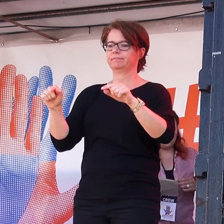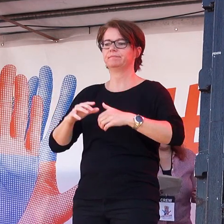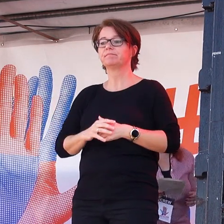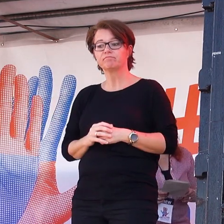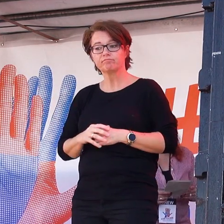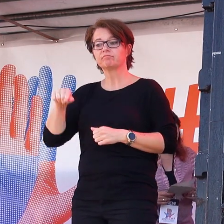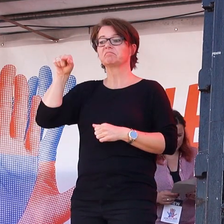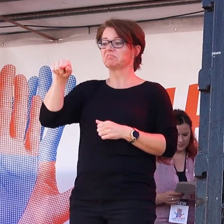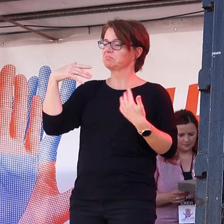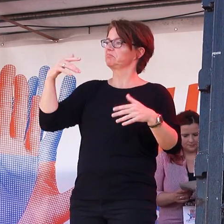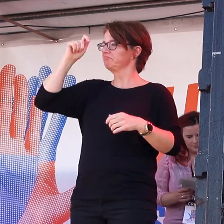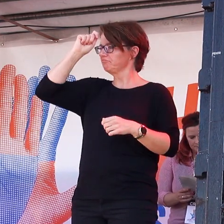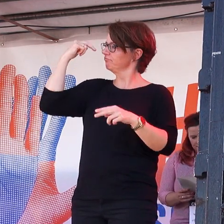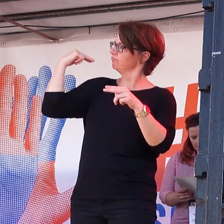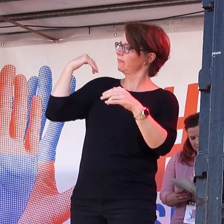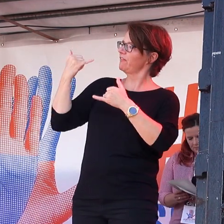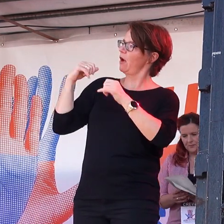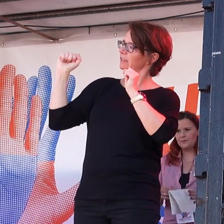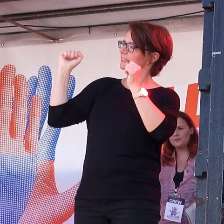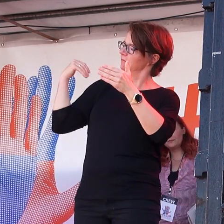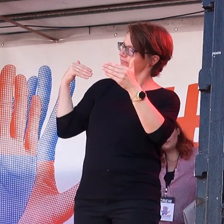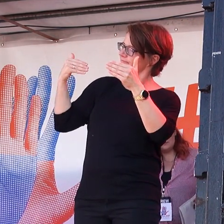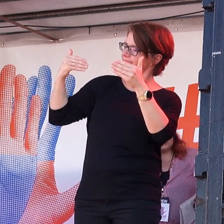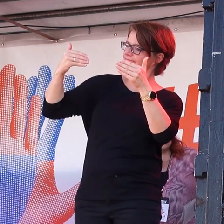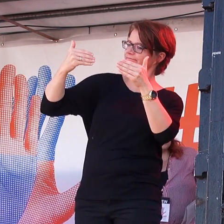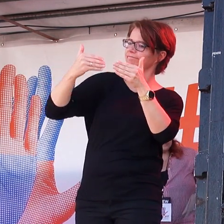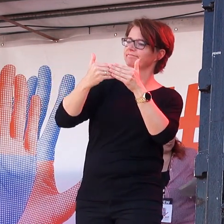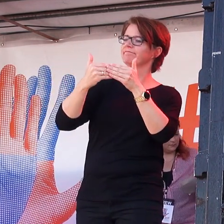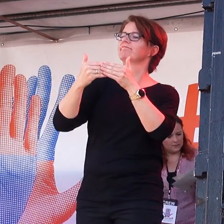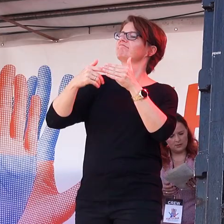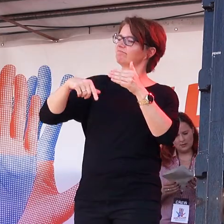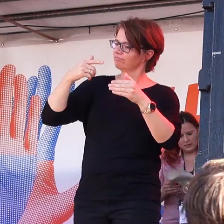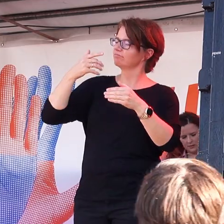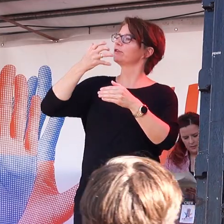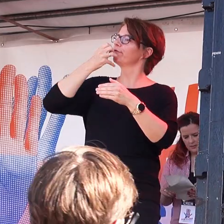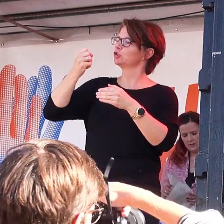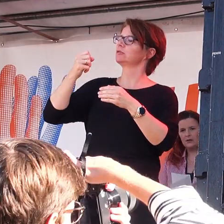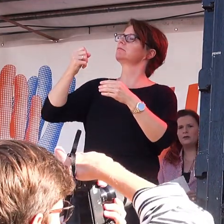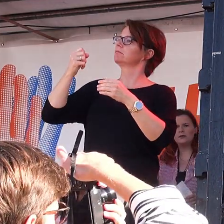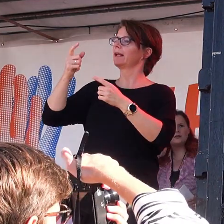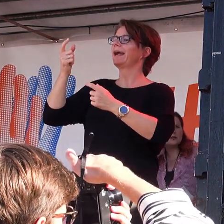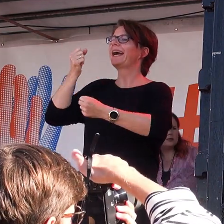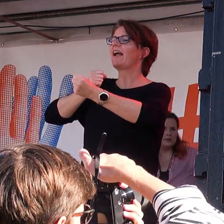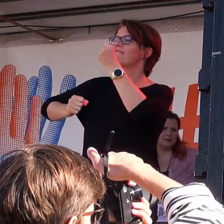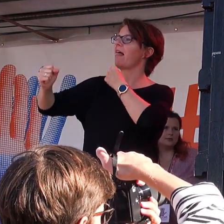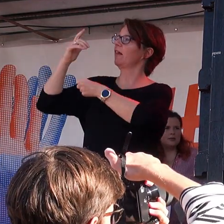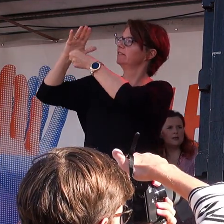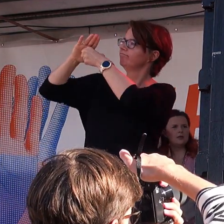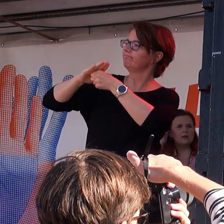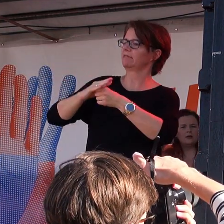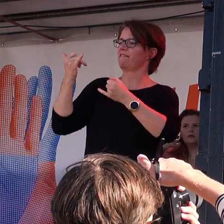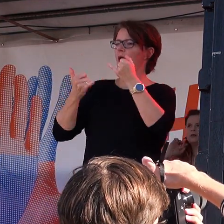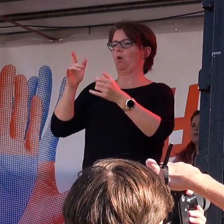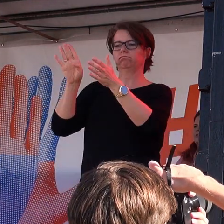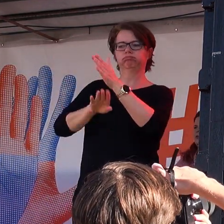für ein selbstbestimmtes Leben ohne Gewalt zieht sich wie ein roter Faden durch diese Bewegung. Und bis heute führt